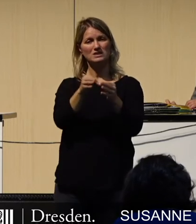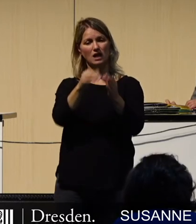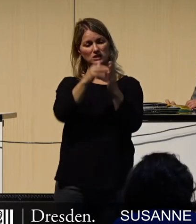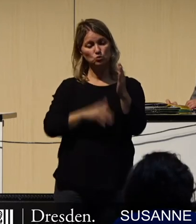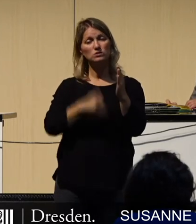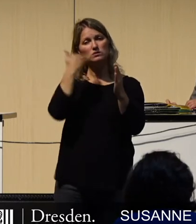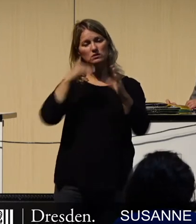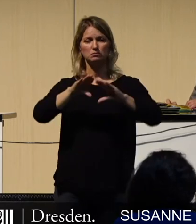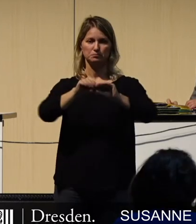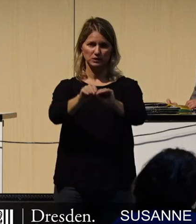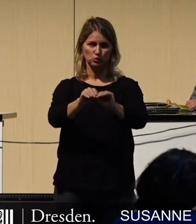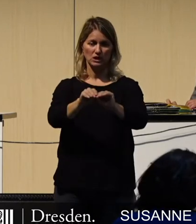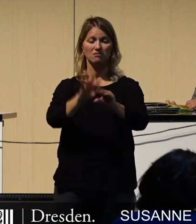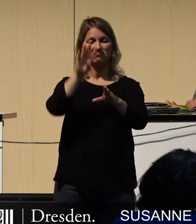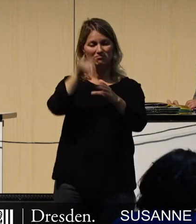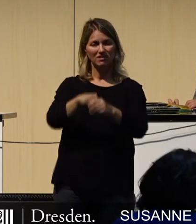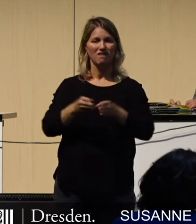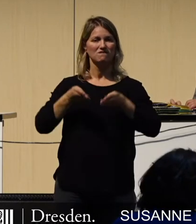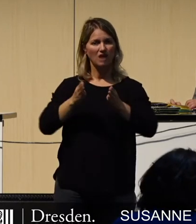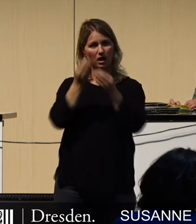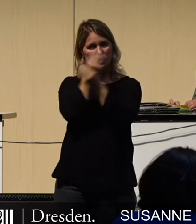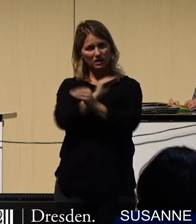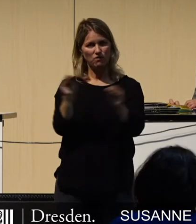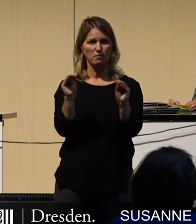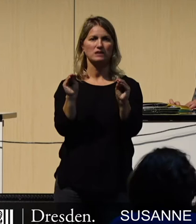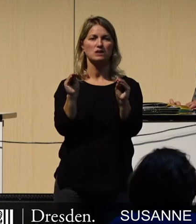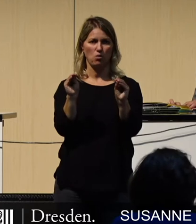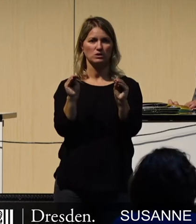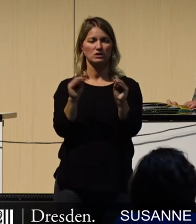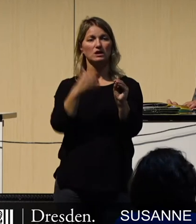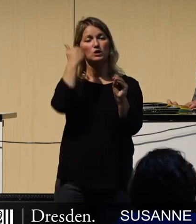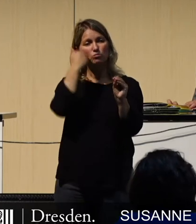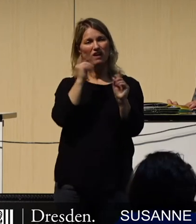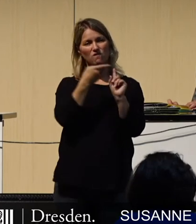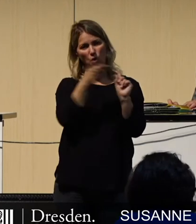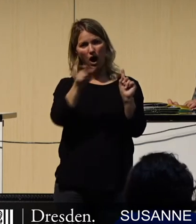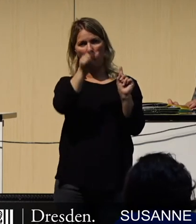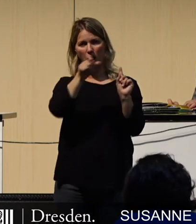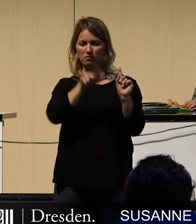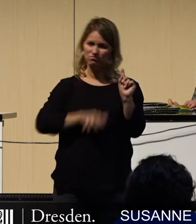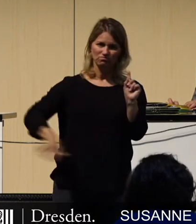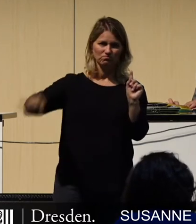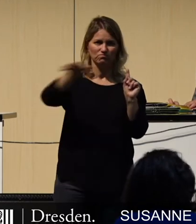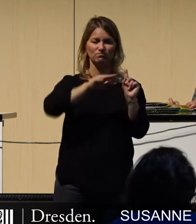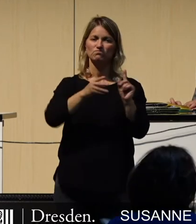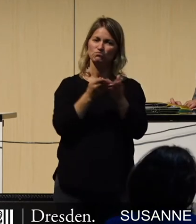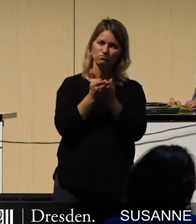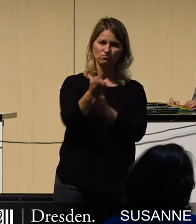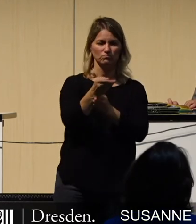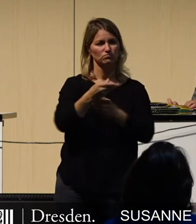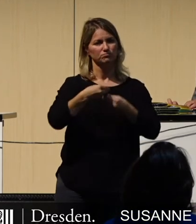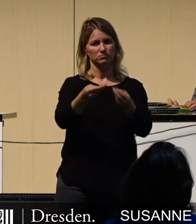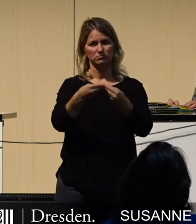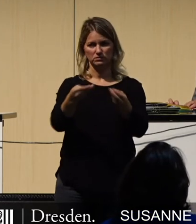anzuwenden mit fachlichen Informationen. Diese bitte für alle Bürger flächendeckend und konstant und